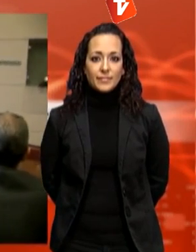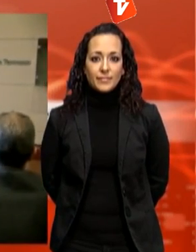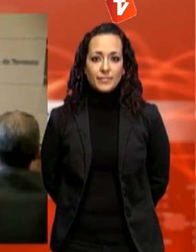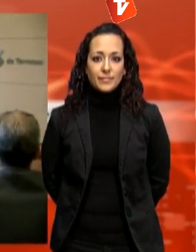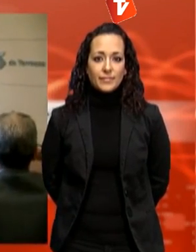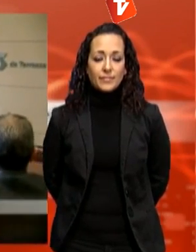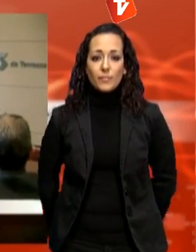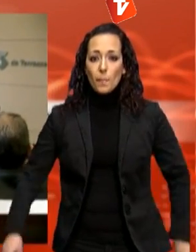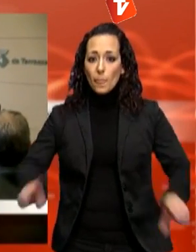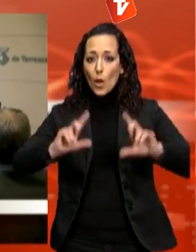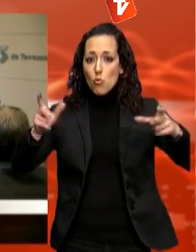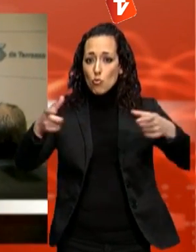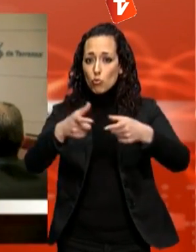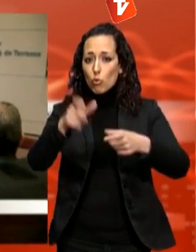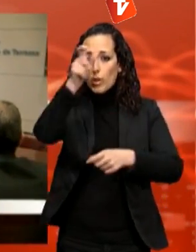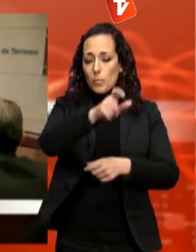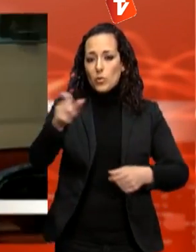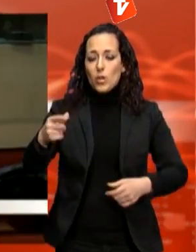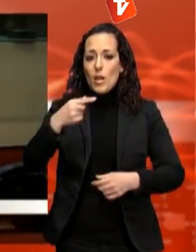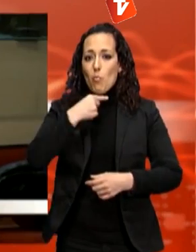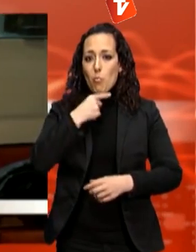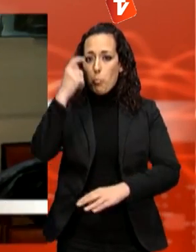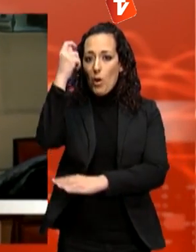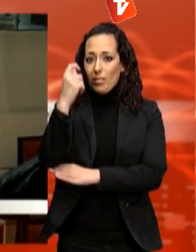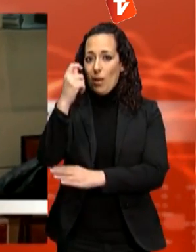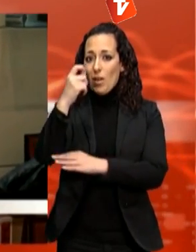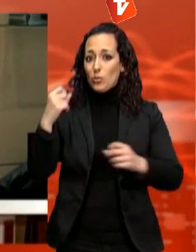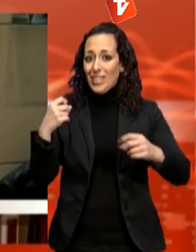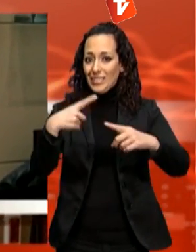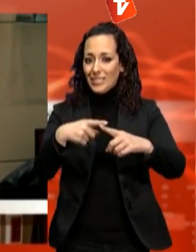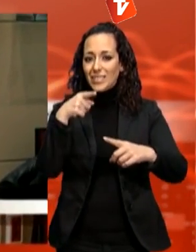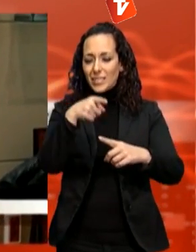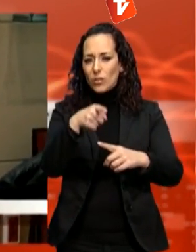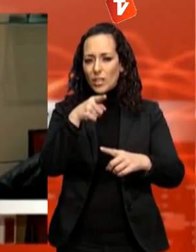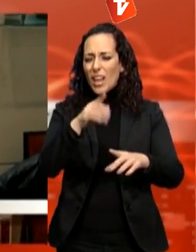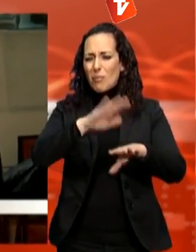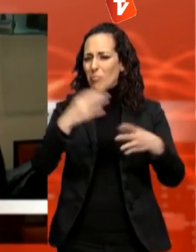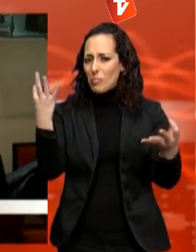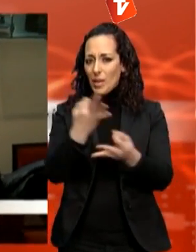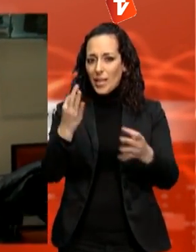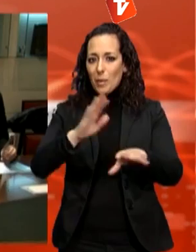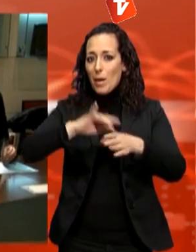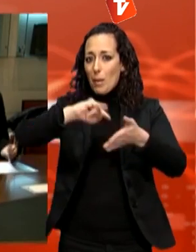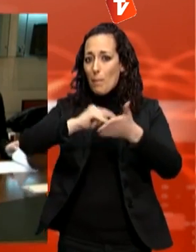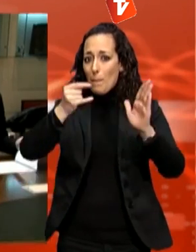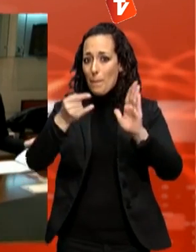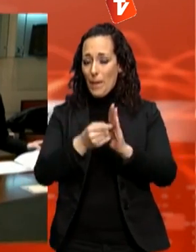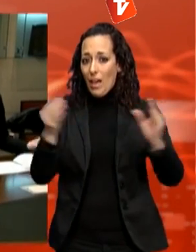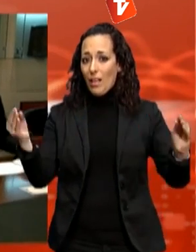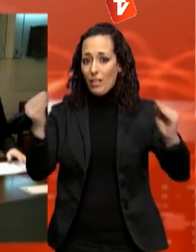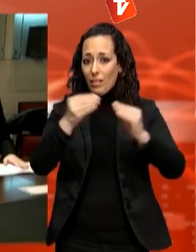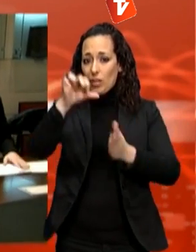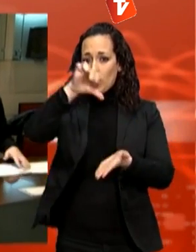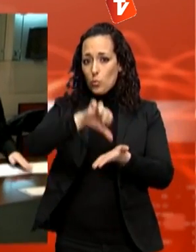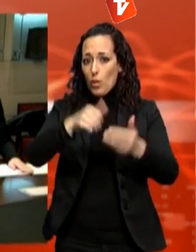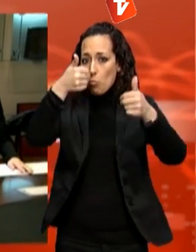Una junta de portaveus extraordinària ha servit per posar les bases d'un pacte que ha de repensar el model de ciutat actual, però sobretot dels propers anys. L